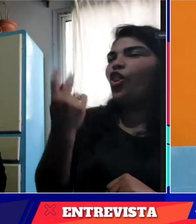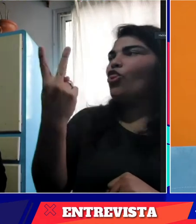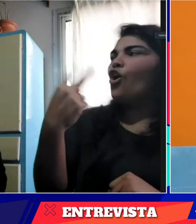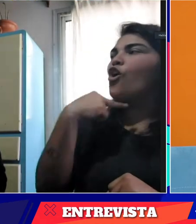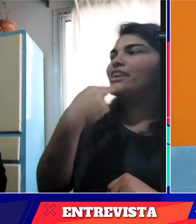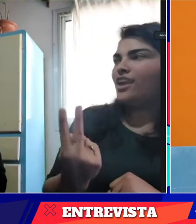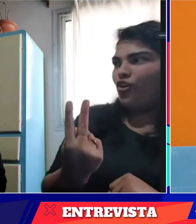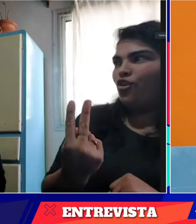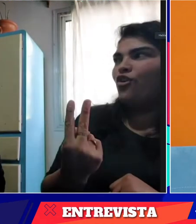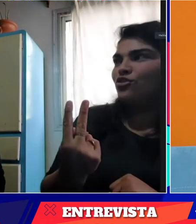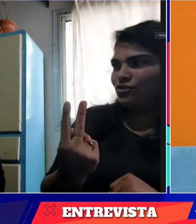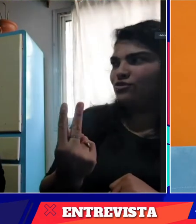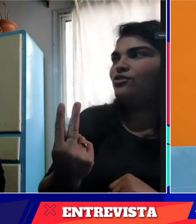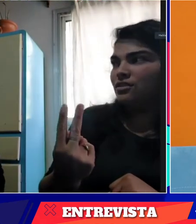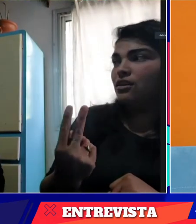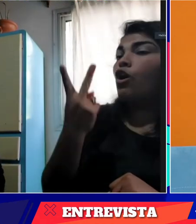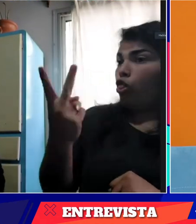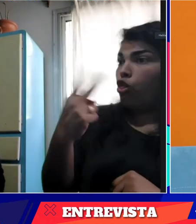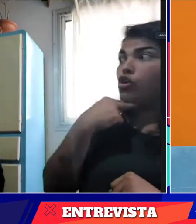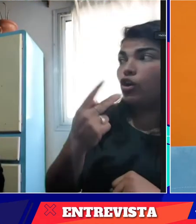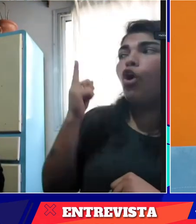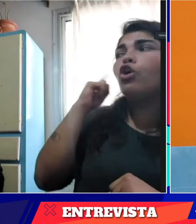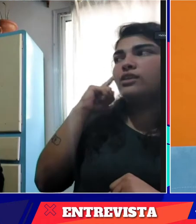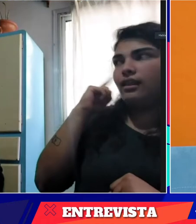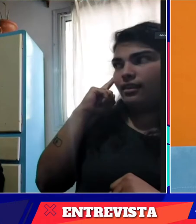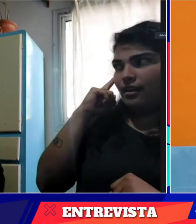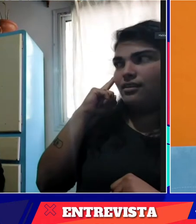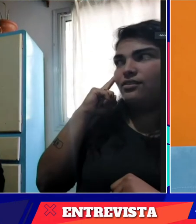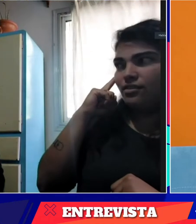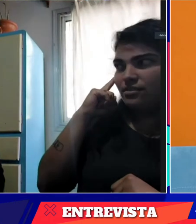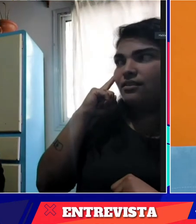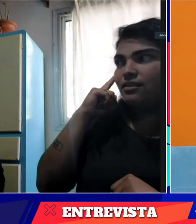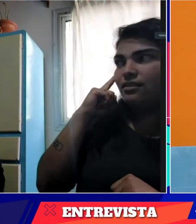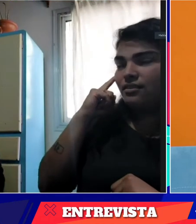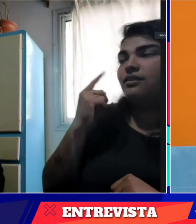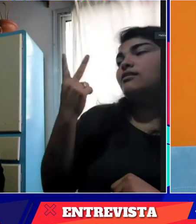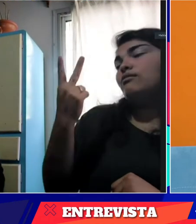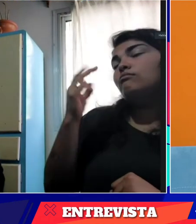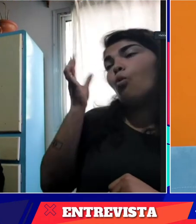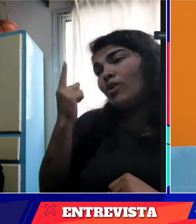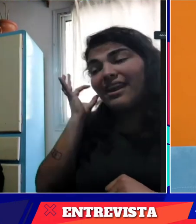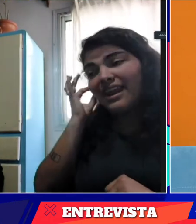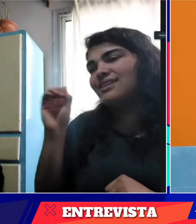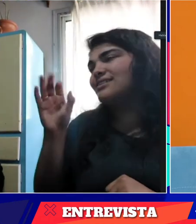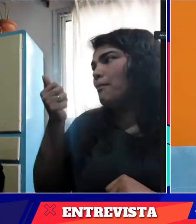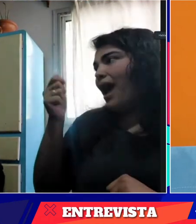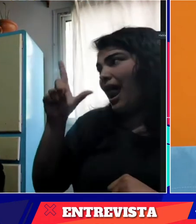Sí, sí, soy mamá, tengo dos hijos y son alentes. Me gustaría un poco que nos eduques a los padres.